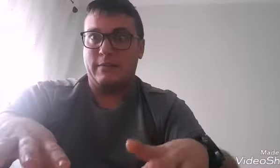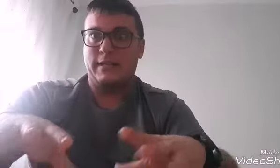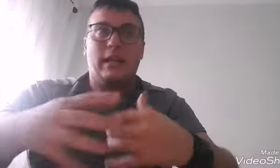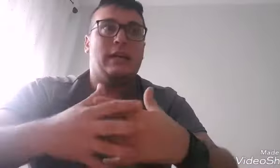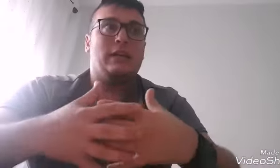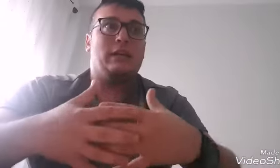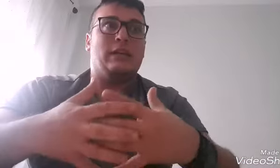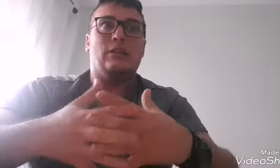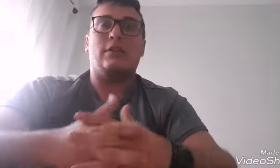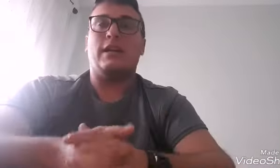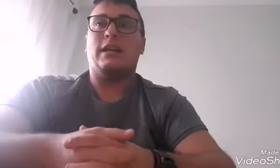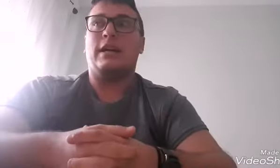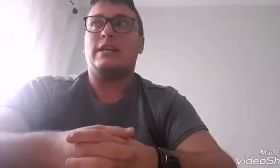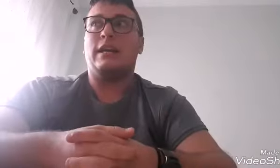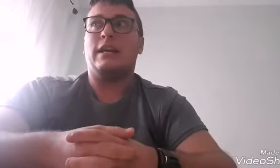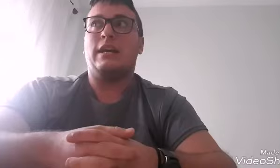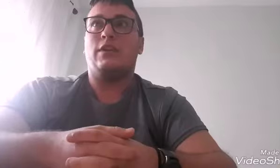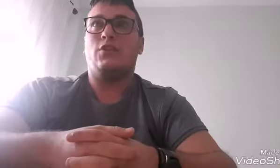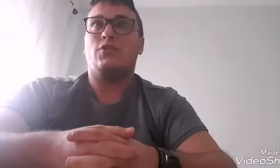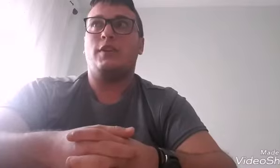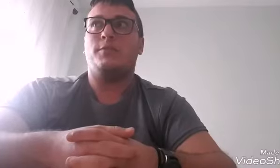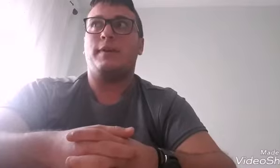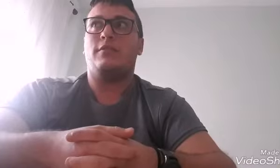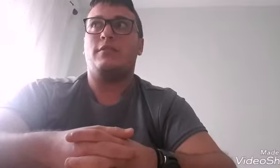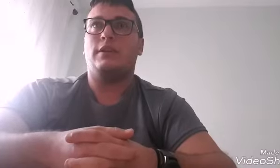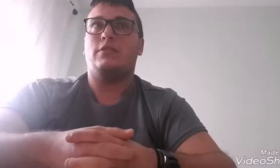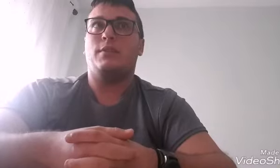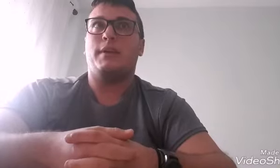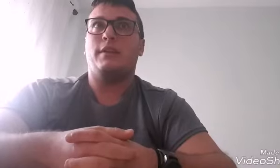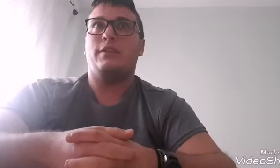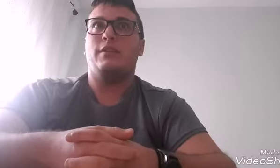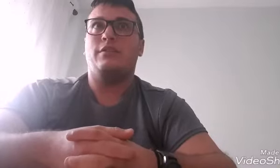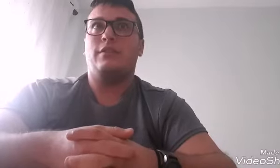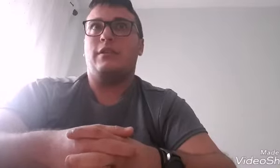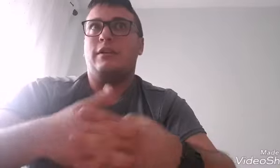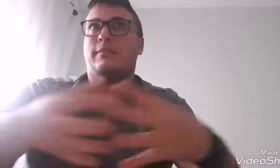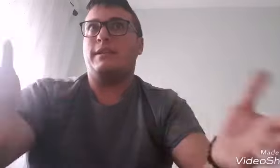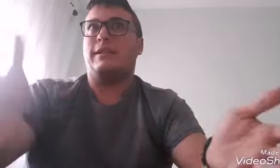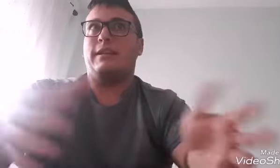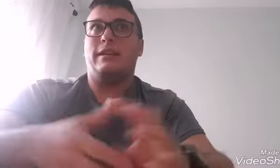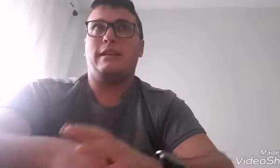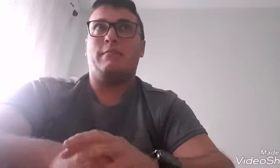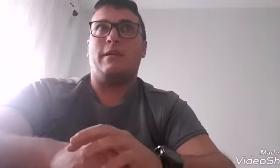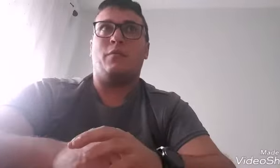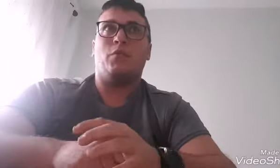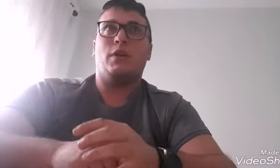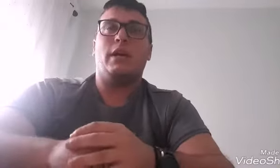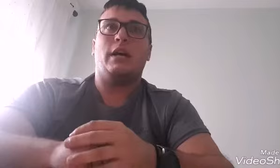más. Quiero recalcar que no soy experto, que estoy aprendiendo a través de internet, ni me voy a